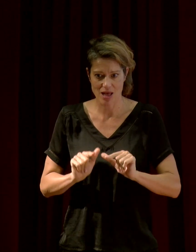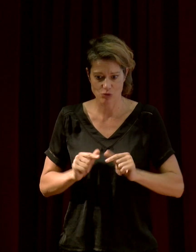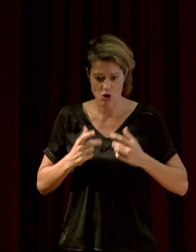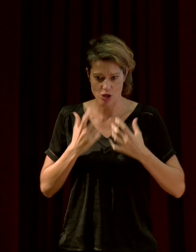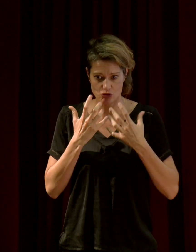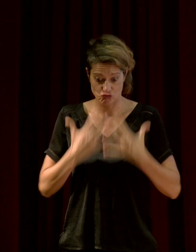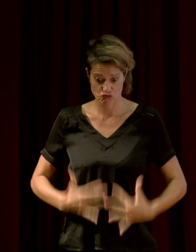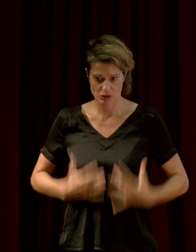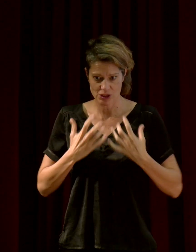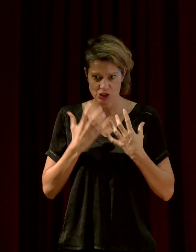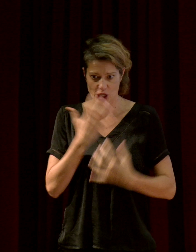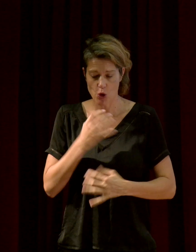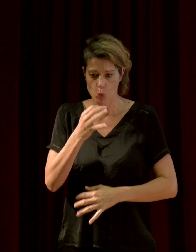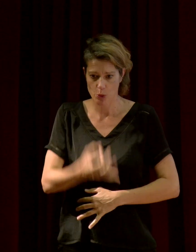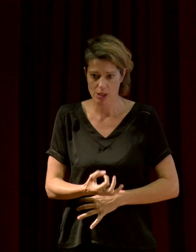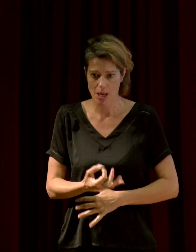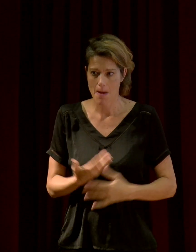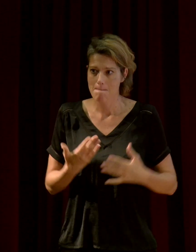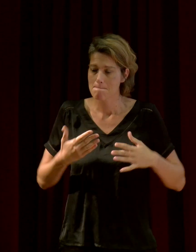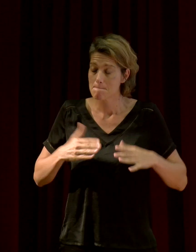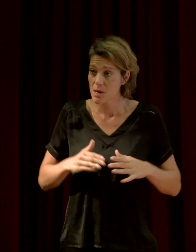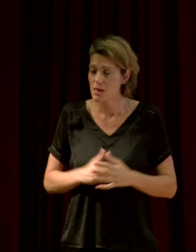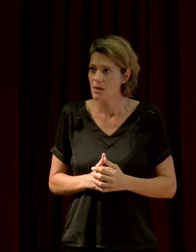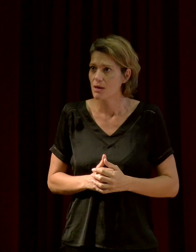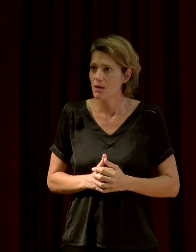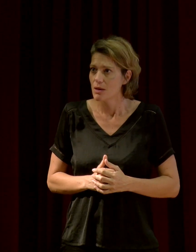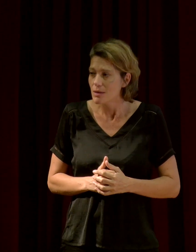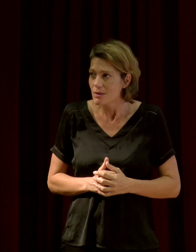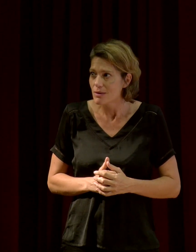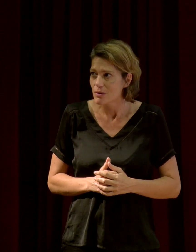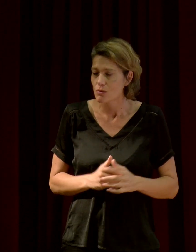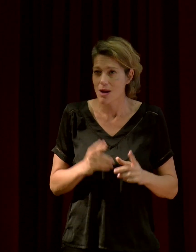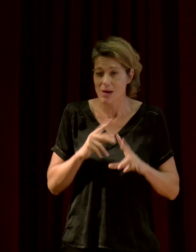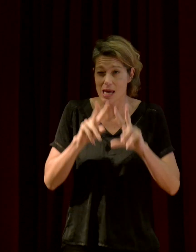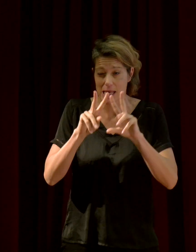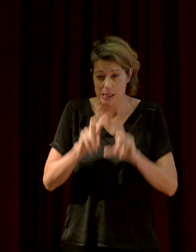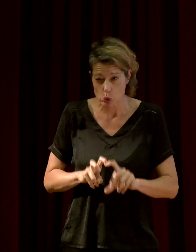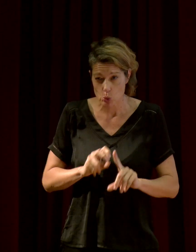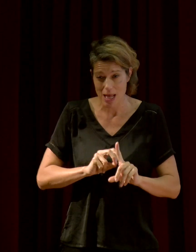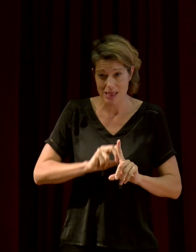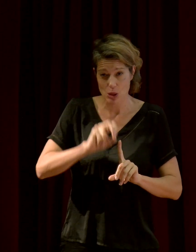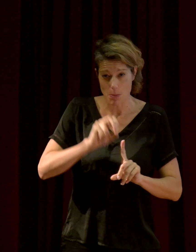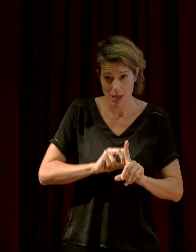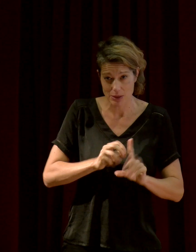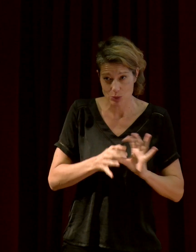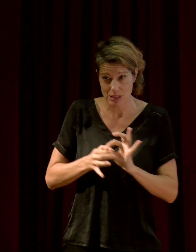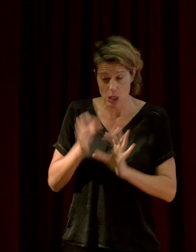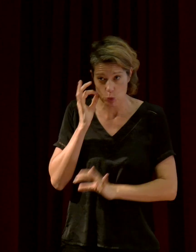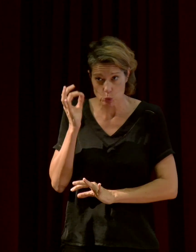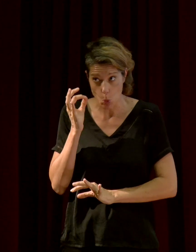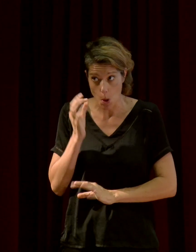Est-ce que la thermique de l'acoustique, la thermo-acoustique, mais ça existe, je crois. Mais je ne pas, je suis désolé.